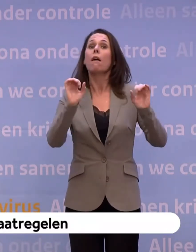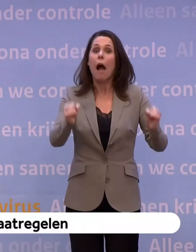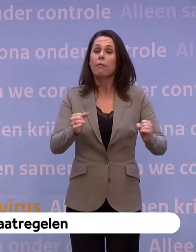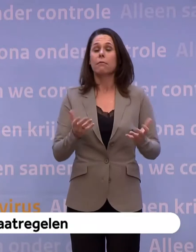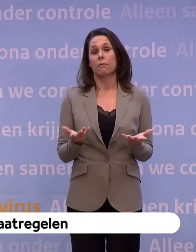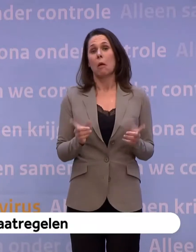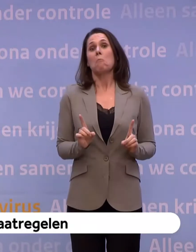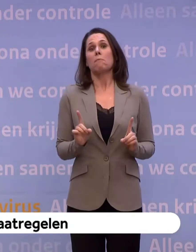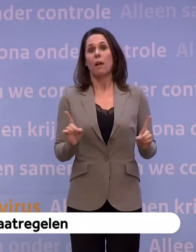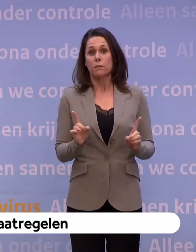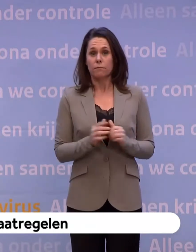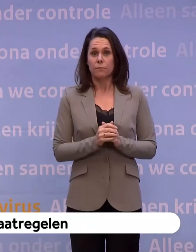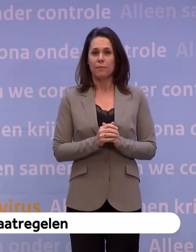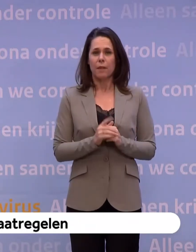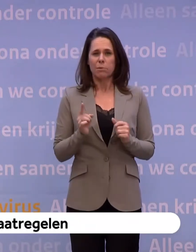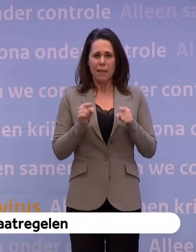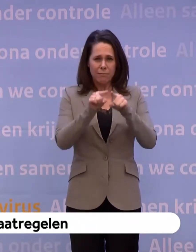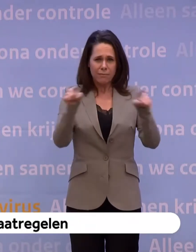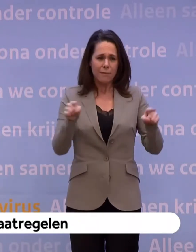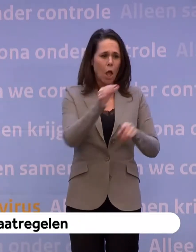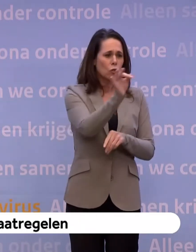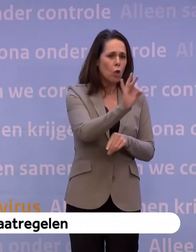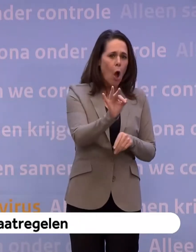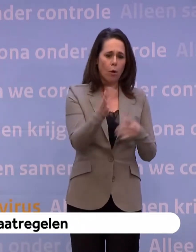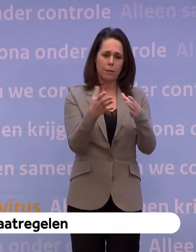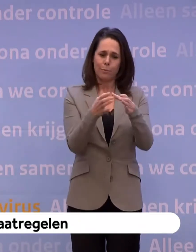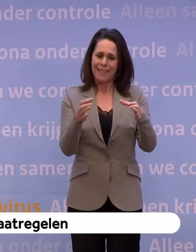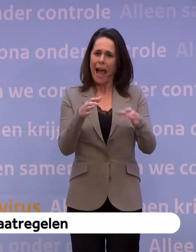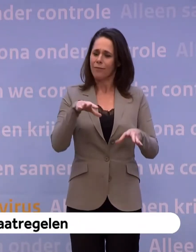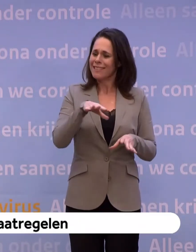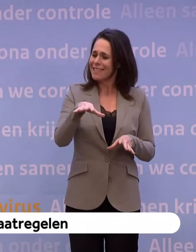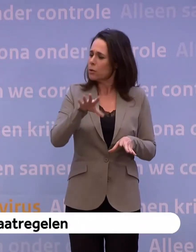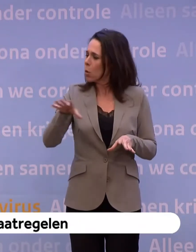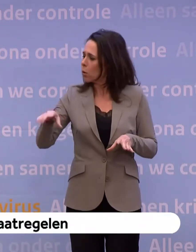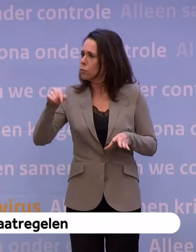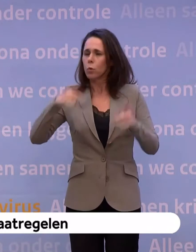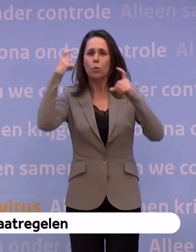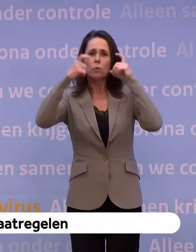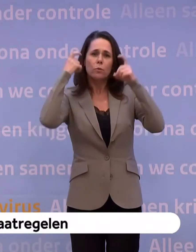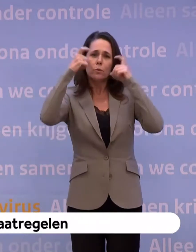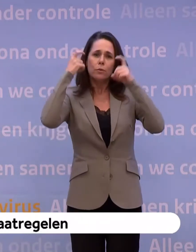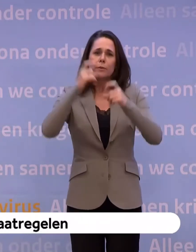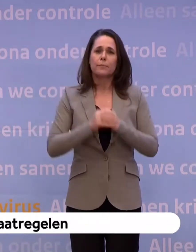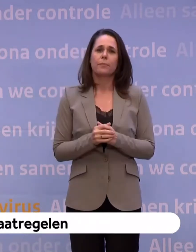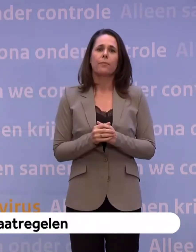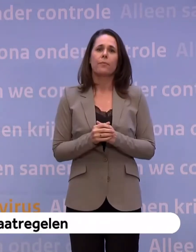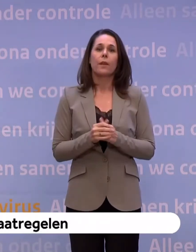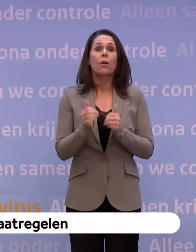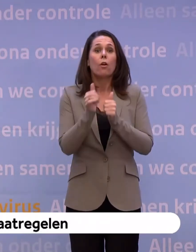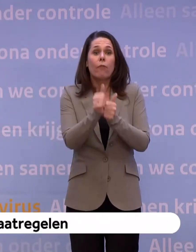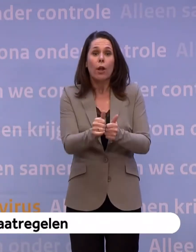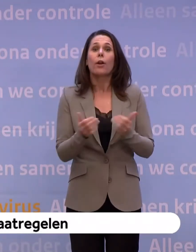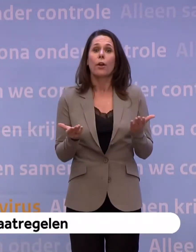dat daar binnen alle bedrijven, scholen en andere sectoren over wordt nagedacht. Zodat we klaarstaan